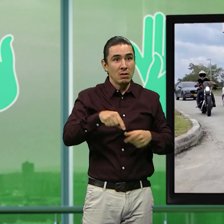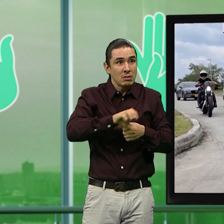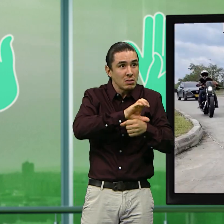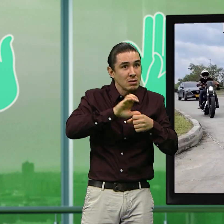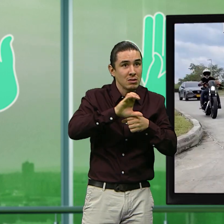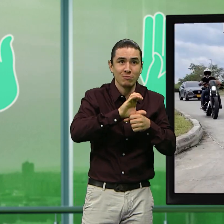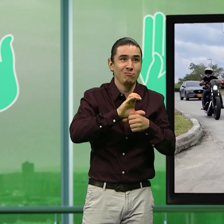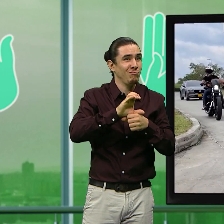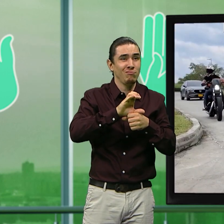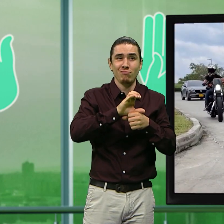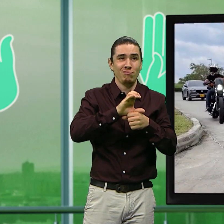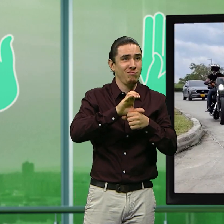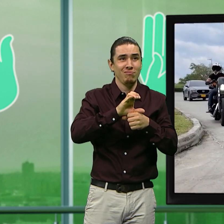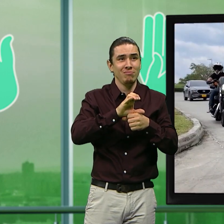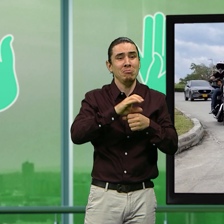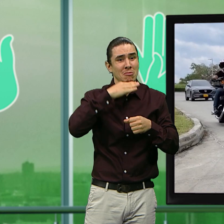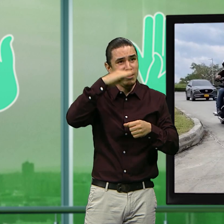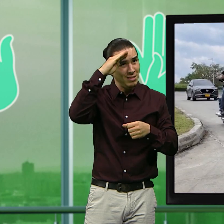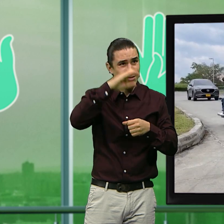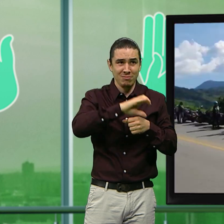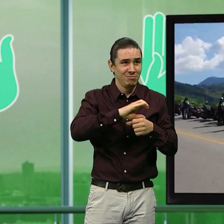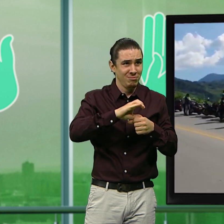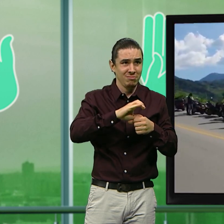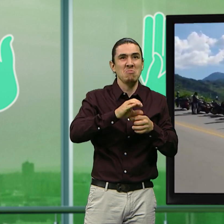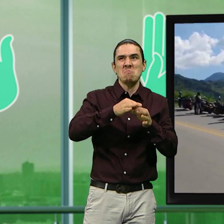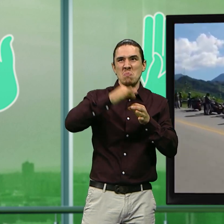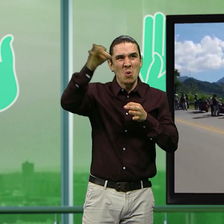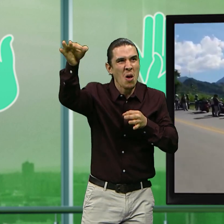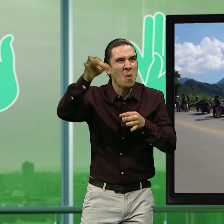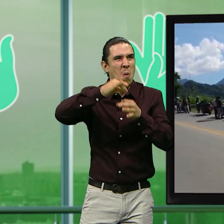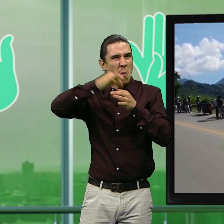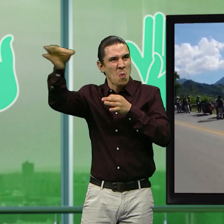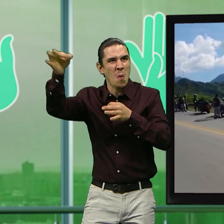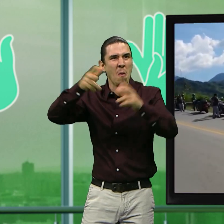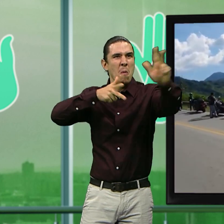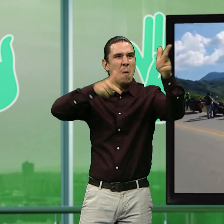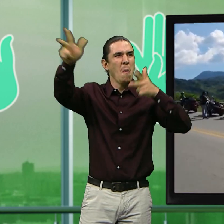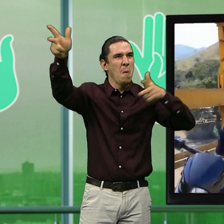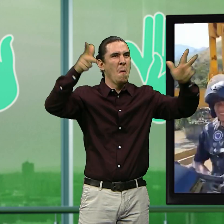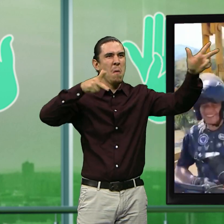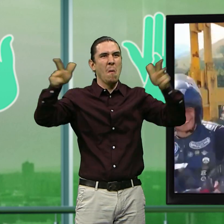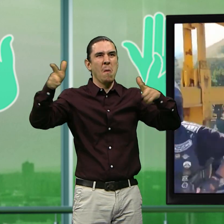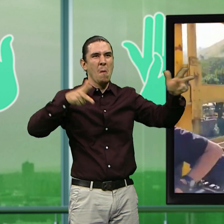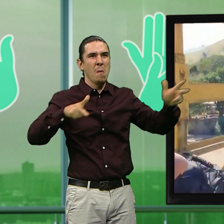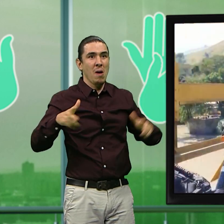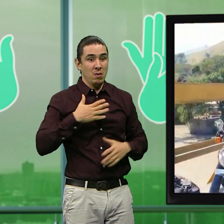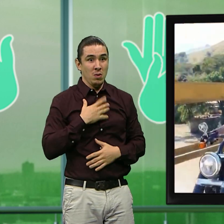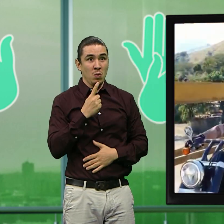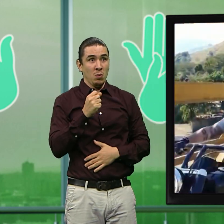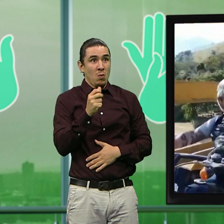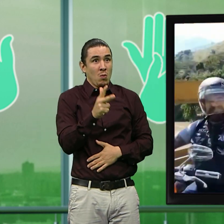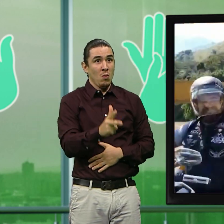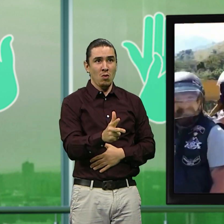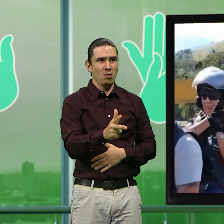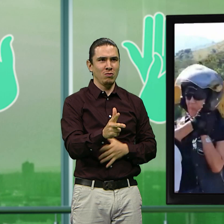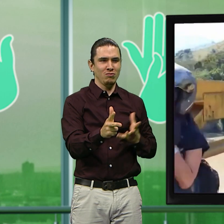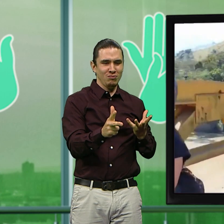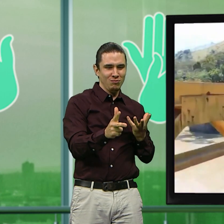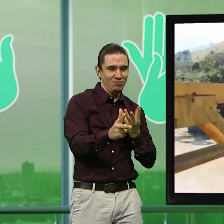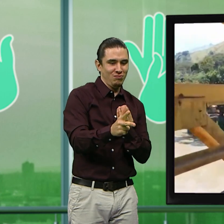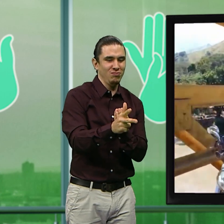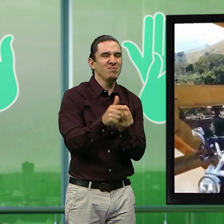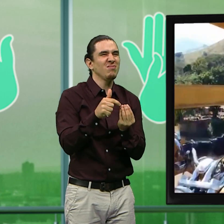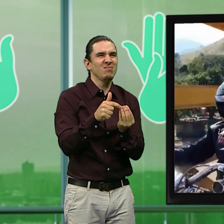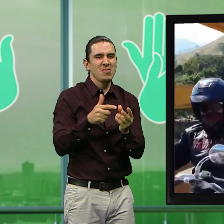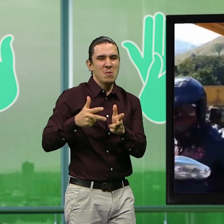que vamos a otras ciudades. Entonces esto lleva a que uno se enamore no solo de una moto, sino de todo lo que